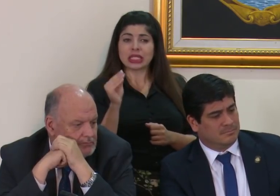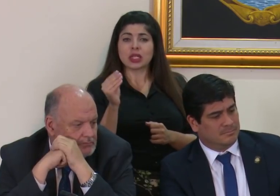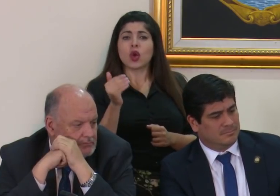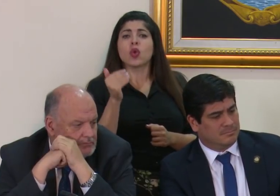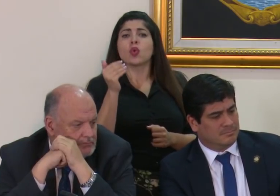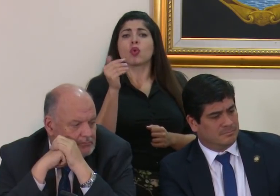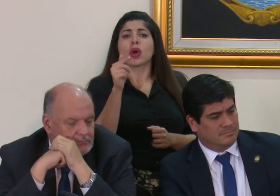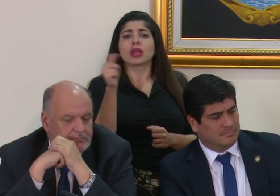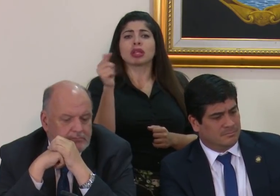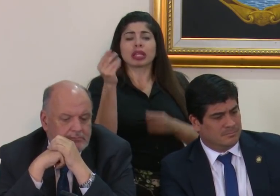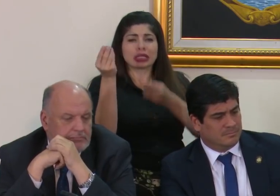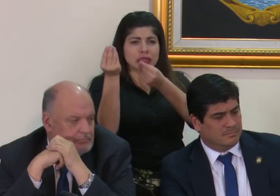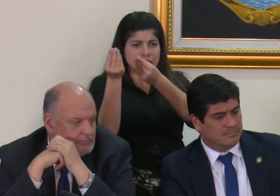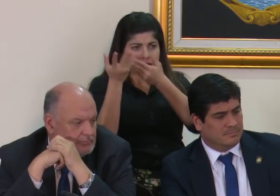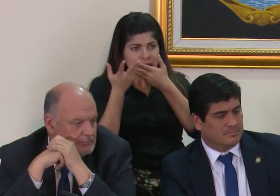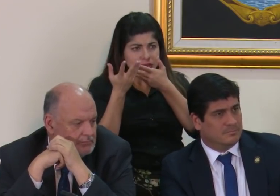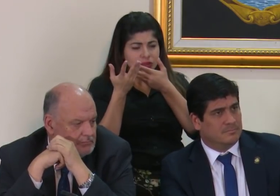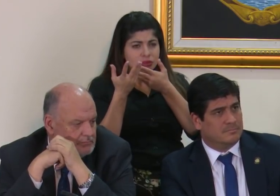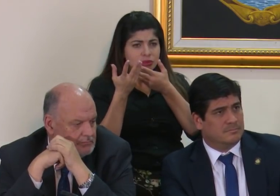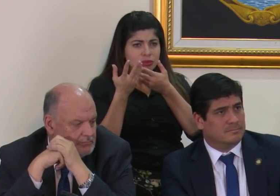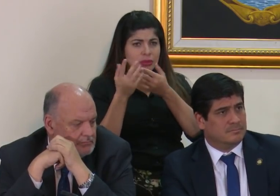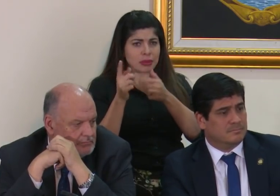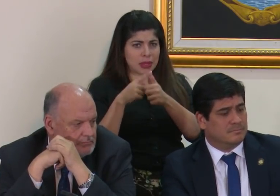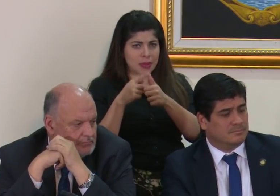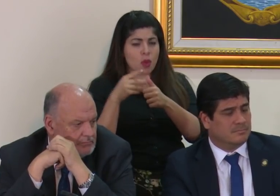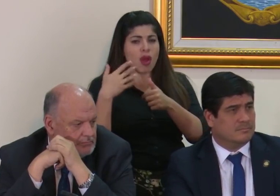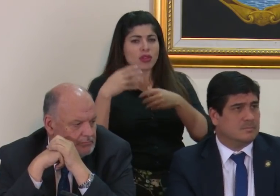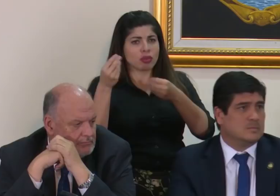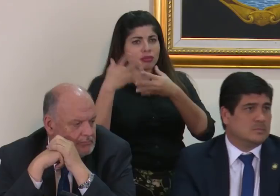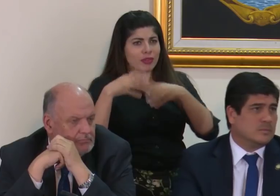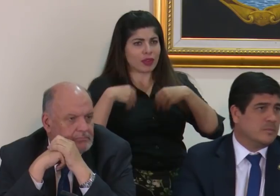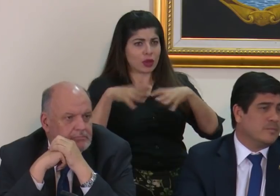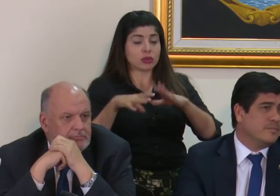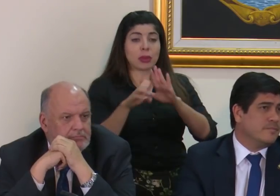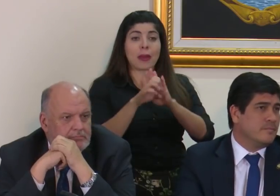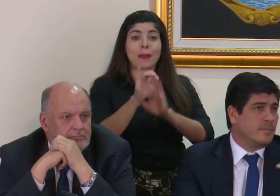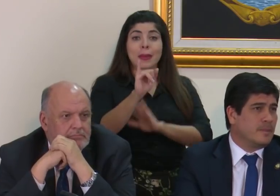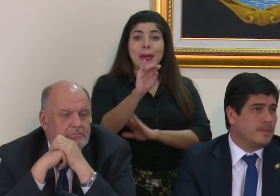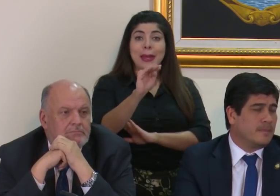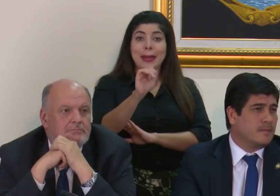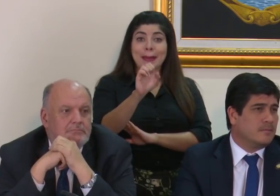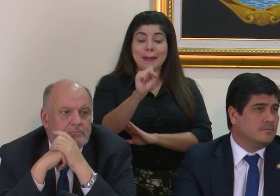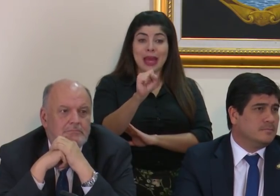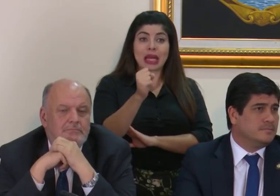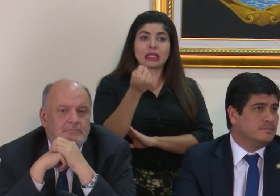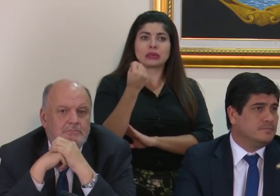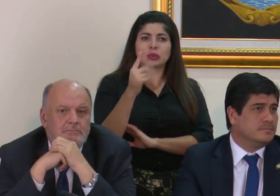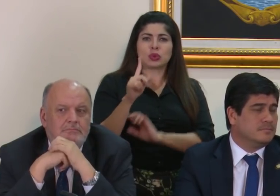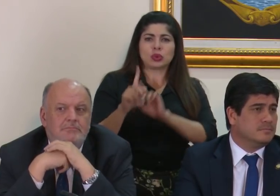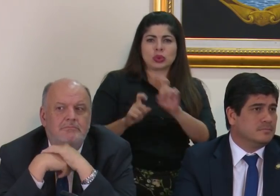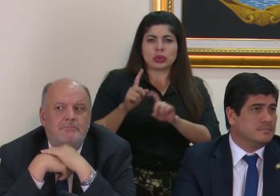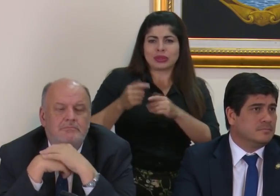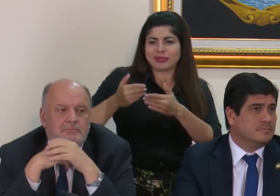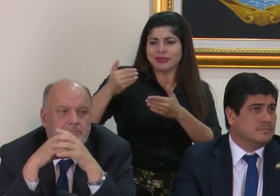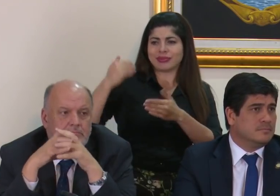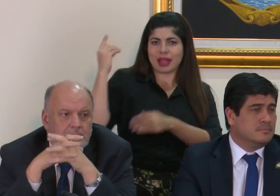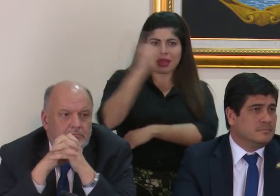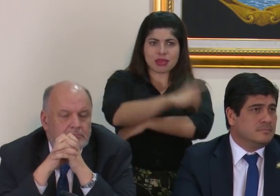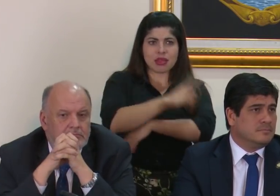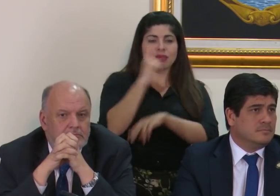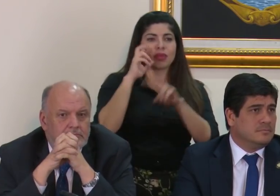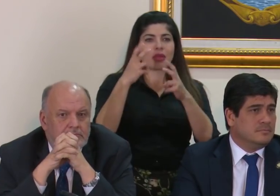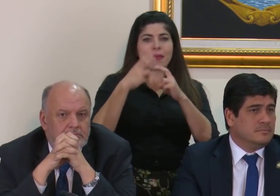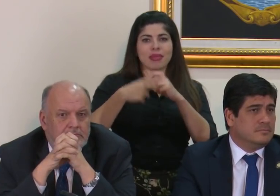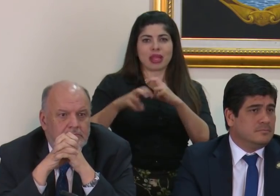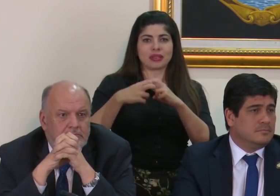le comunicaron la renuncia. Eso por un lado. Teniendo en cuenta que, por ejemplo, el IMAS fue muy cuestionado en los últimos días por el tema de las